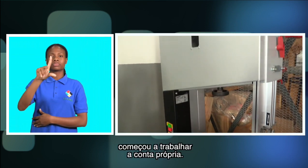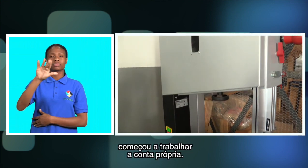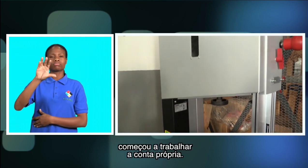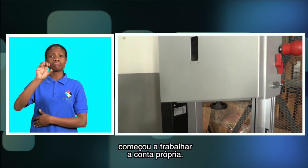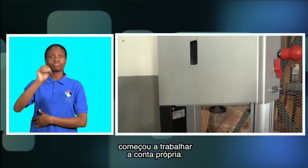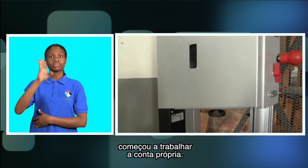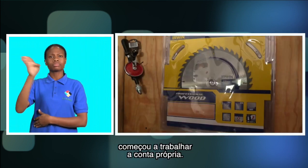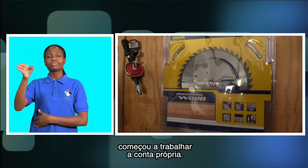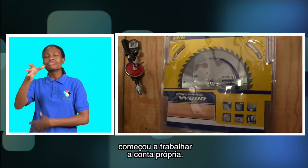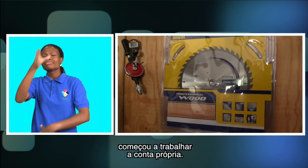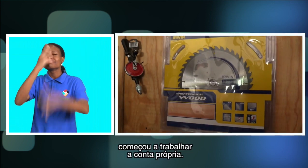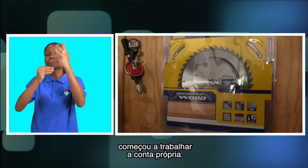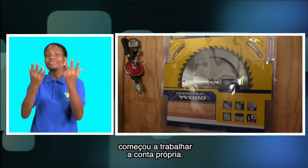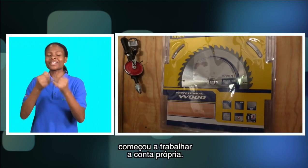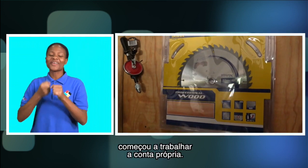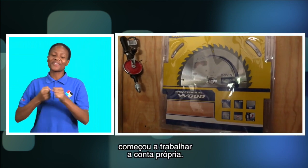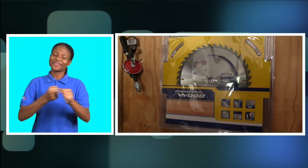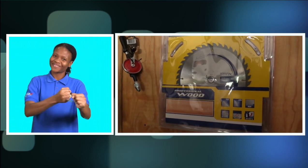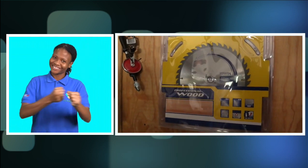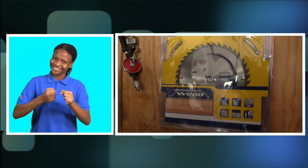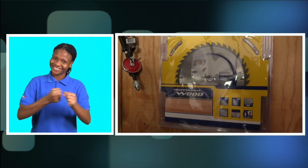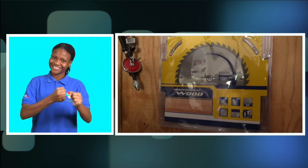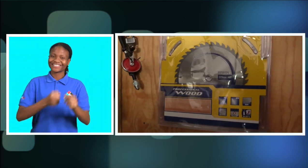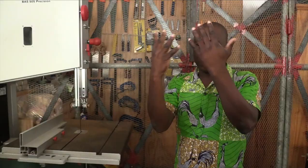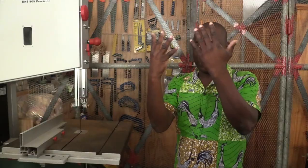Começou a trabalhar a conta própria